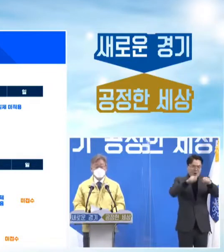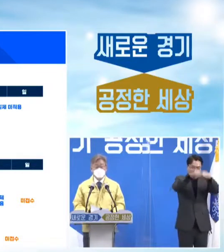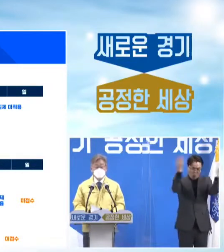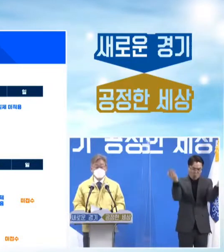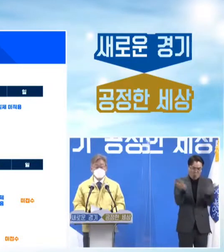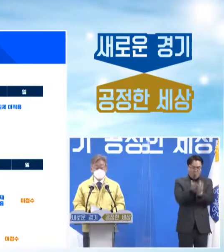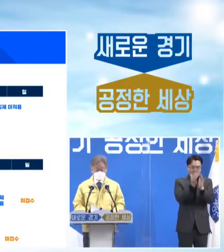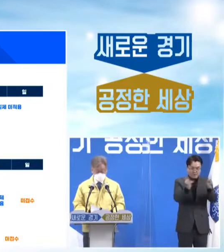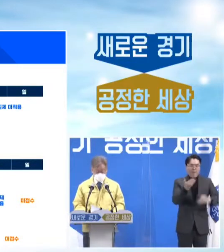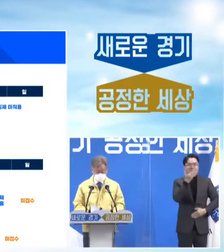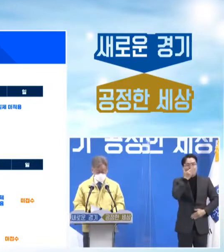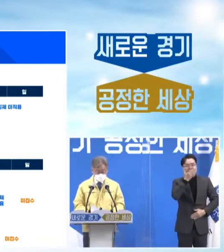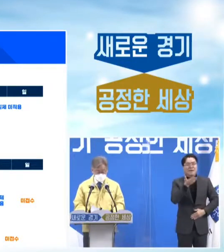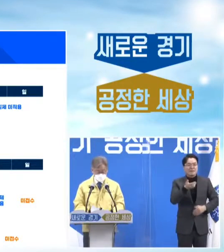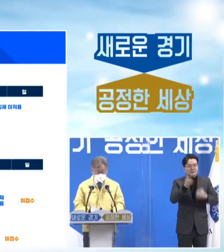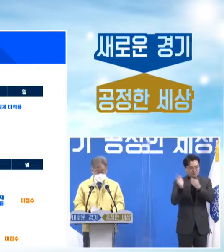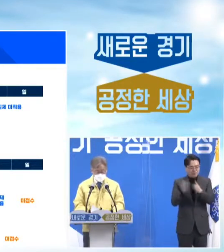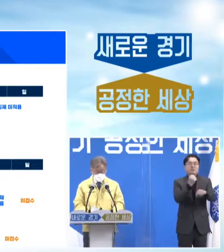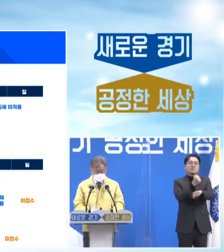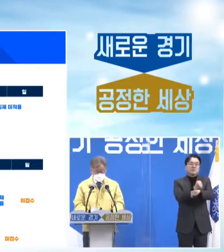준비하도록 하겠습니다.